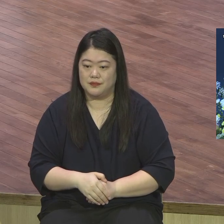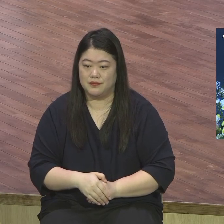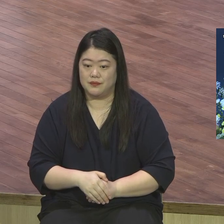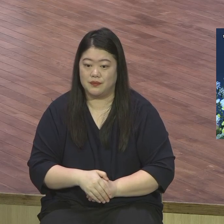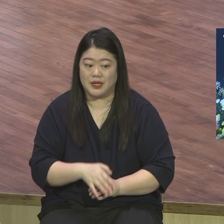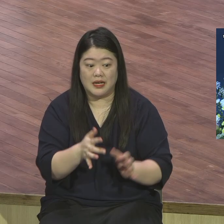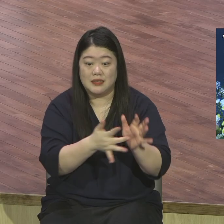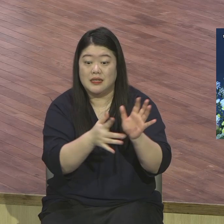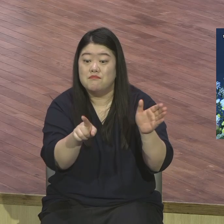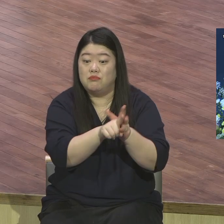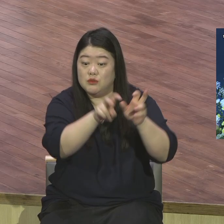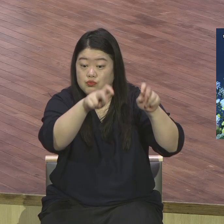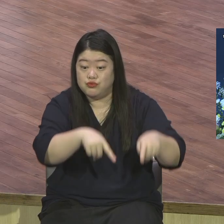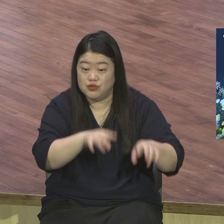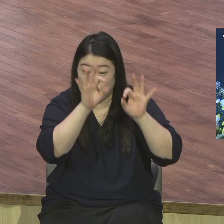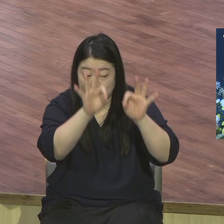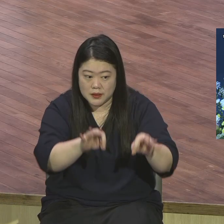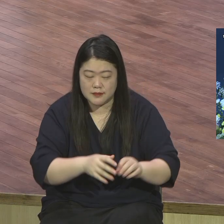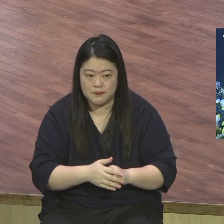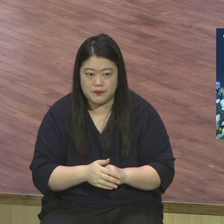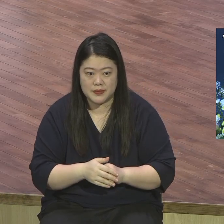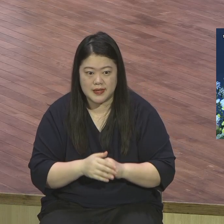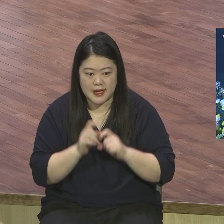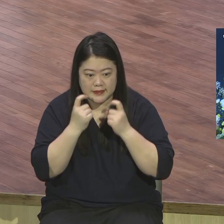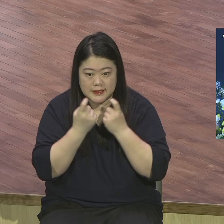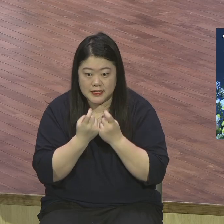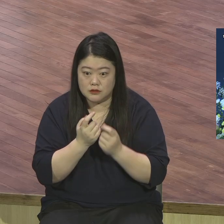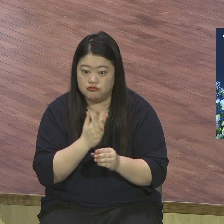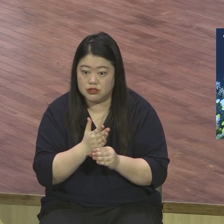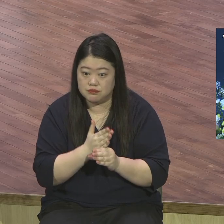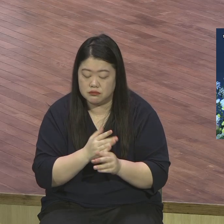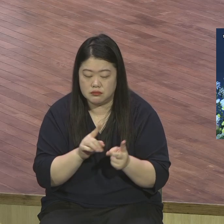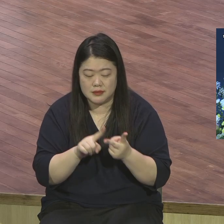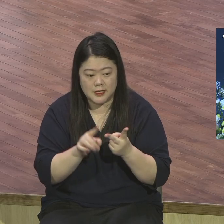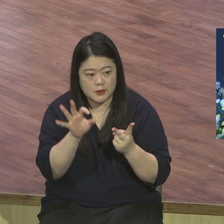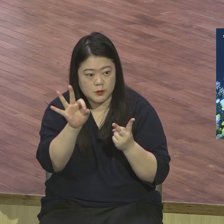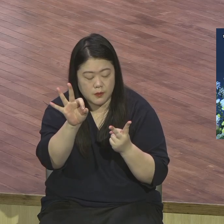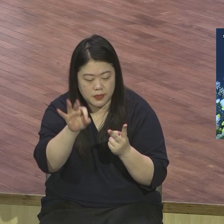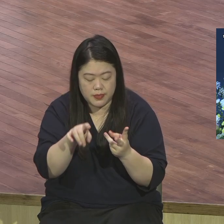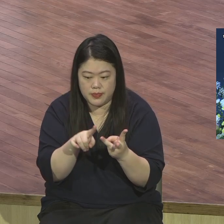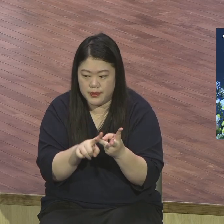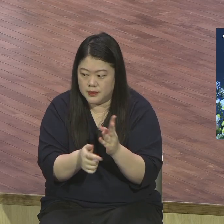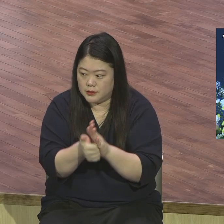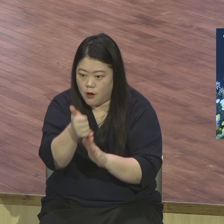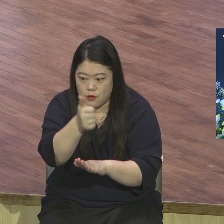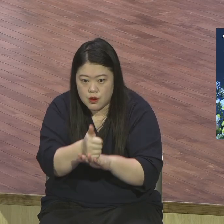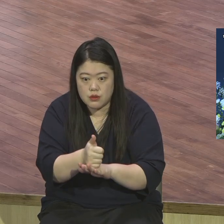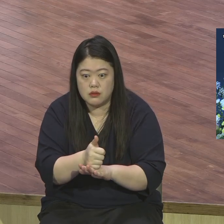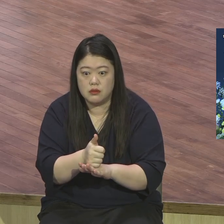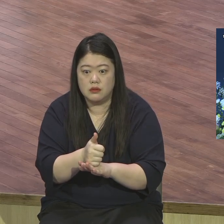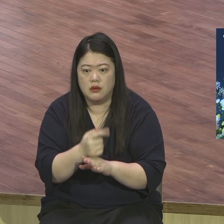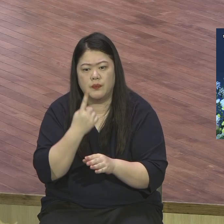성공 중심입니다 물질 중심입니다 우리는 그게 아닙니다 오직 말씀에 이끄는 삶을 살겠다